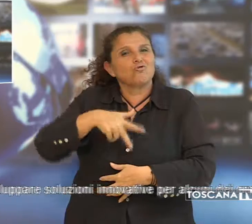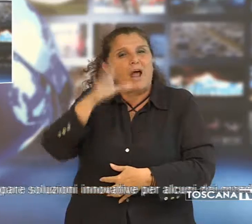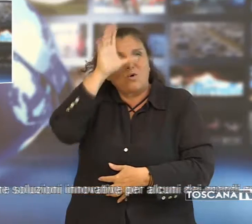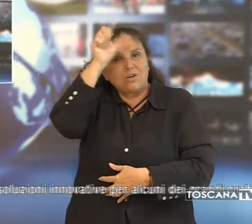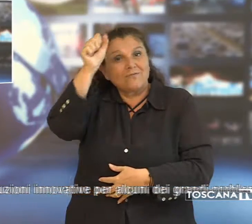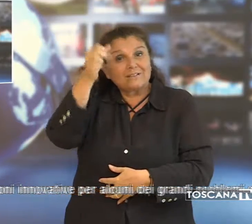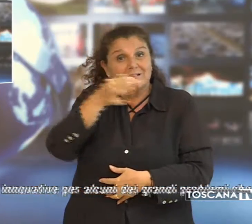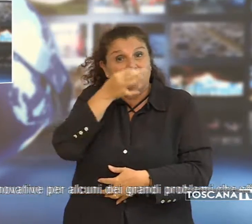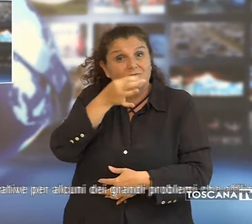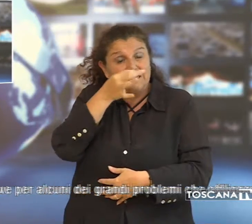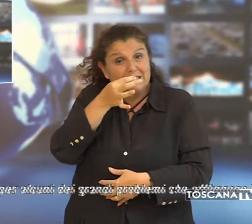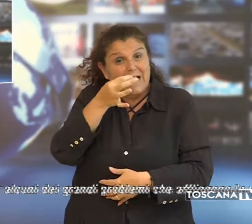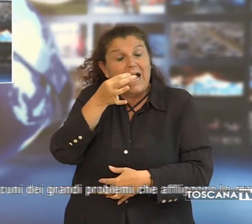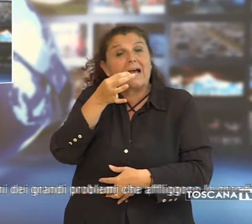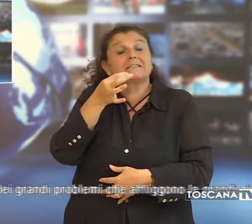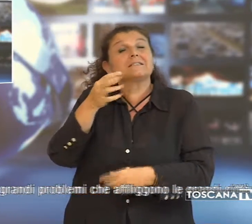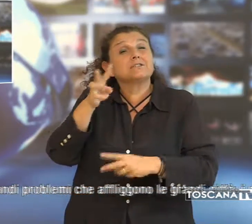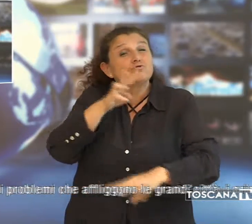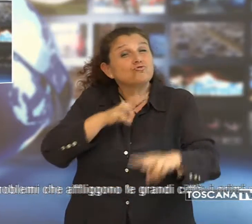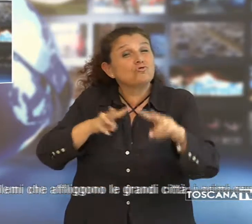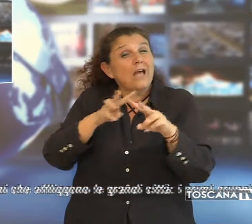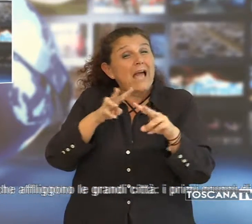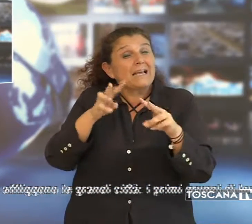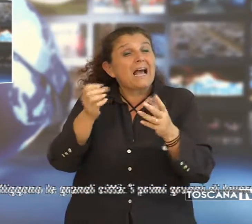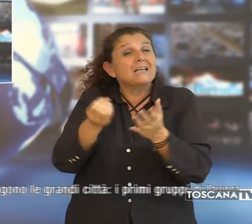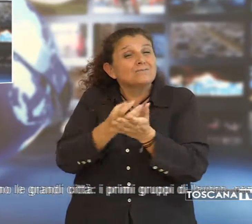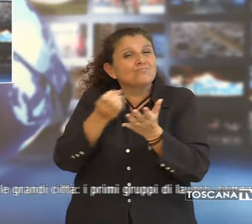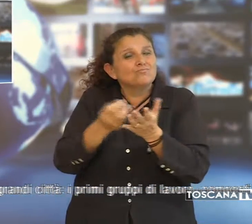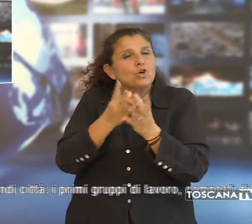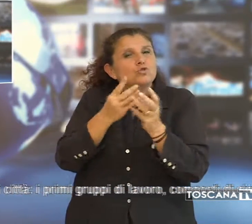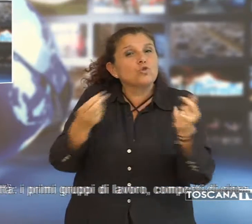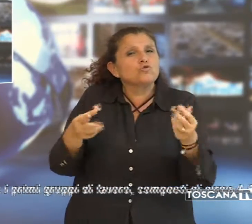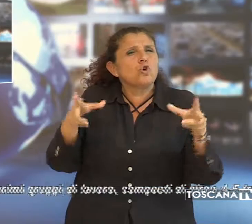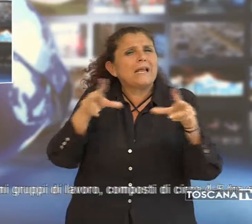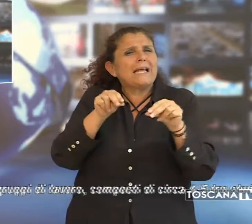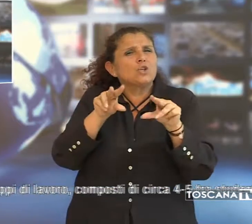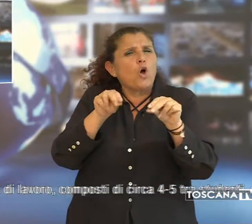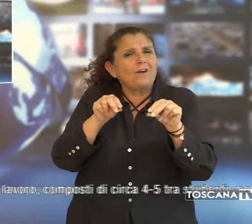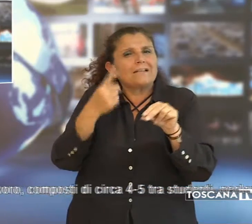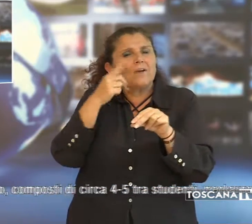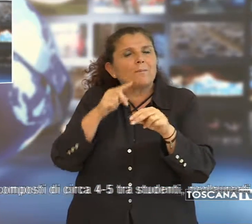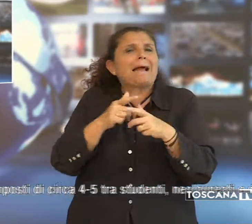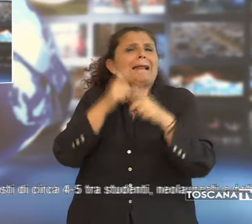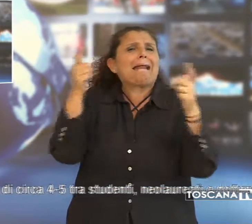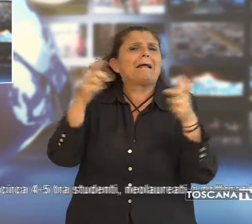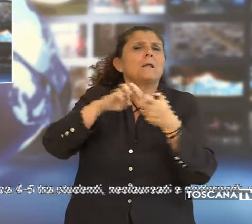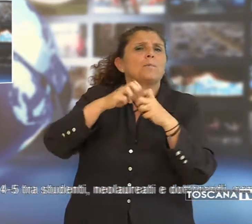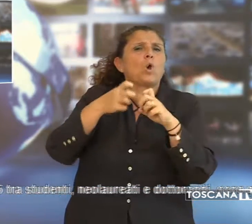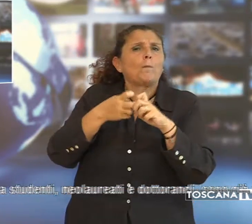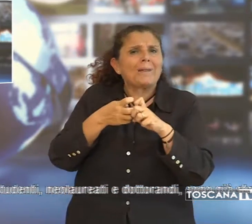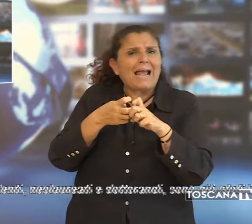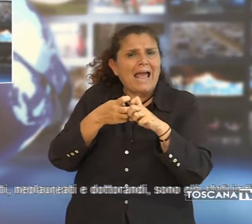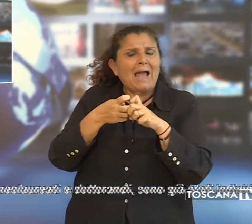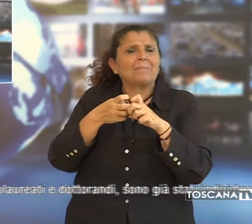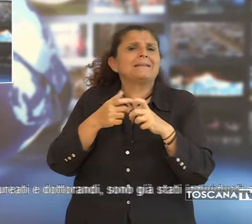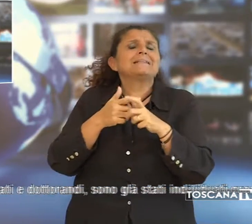Fiorentino cercano di sviluppare soluzioni innovative per alcuni dei grandi problemi che affliggono